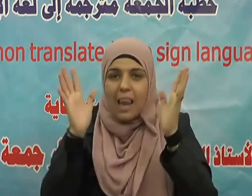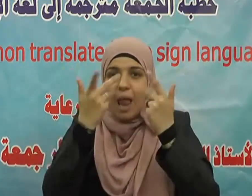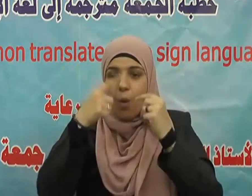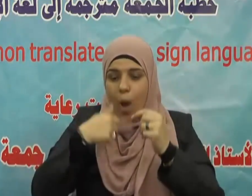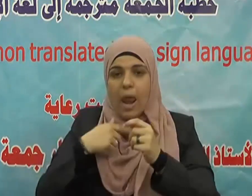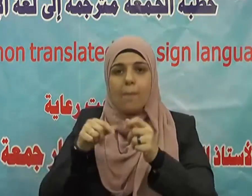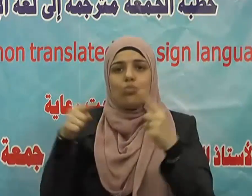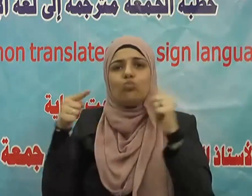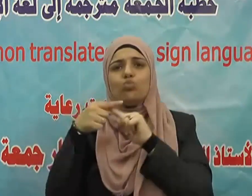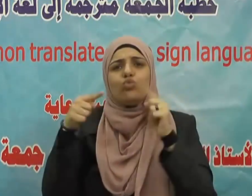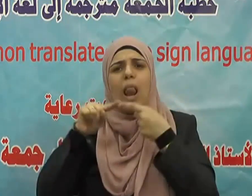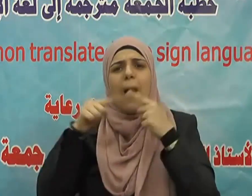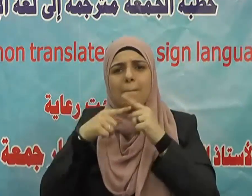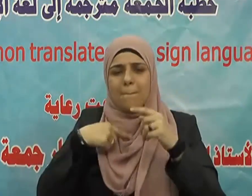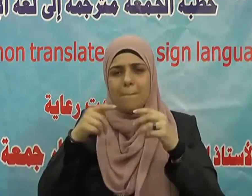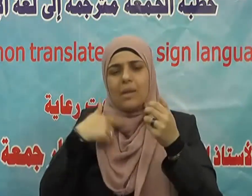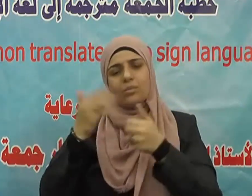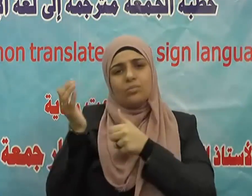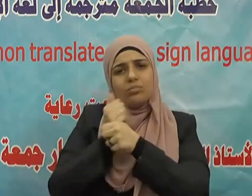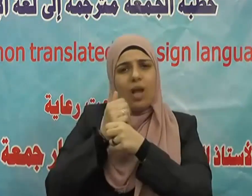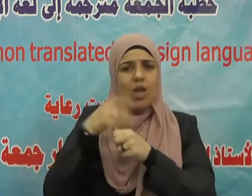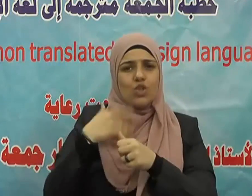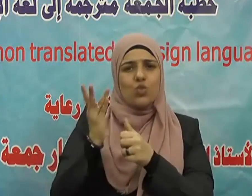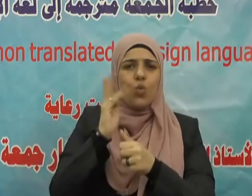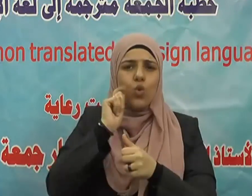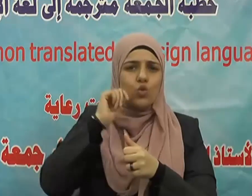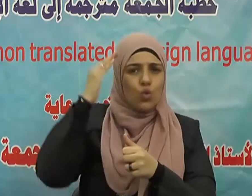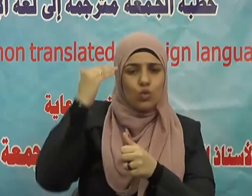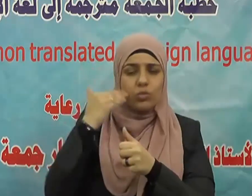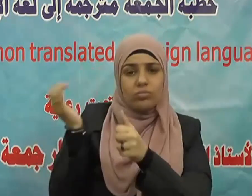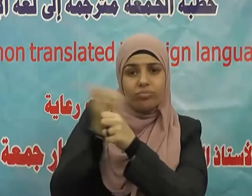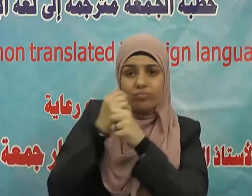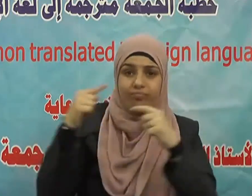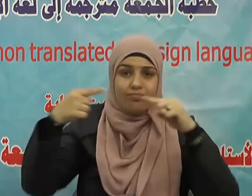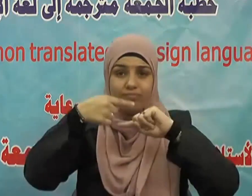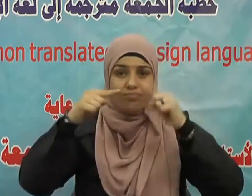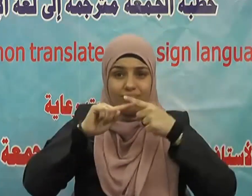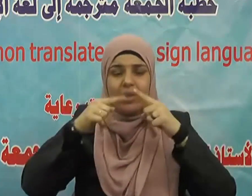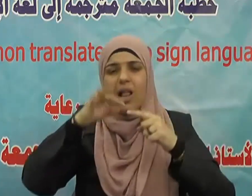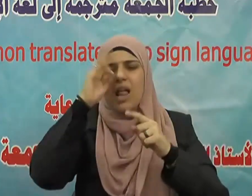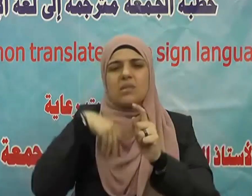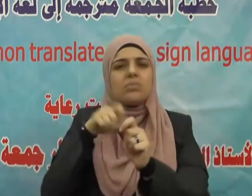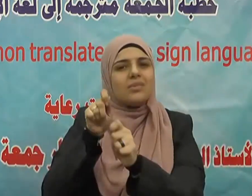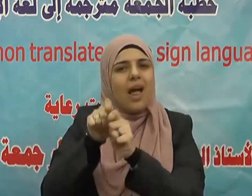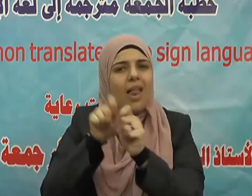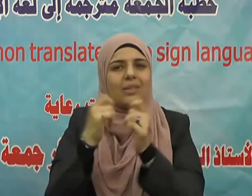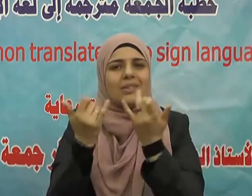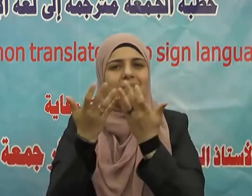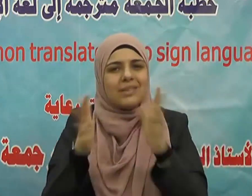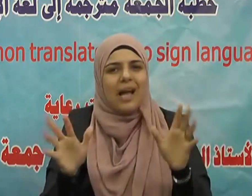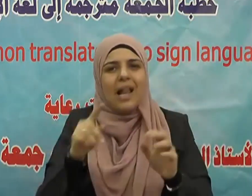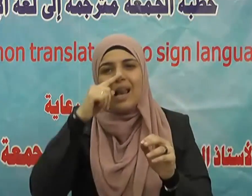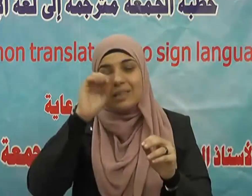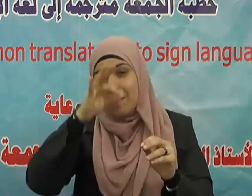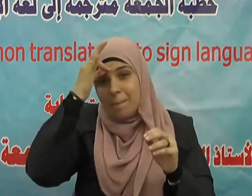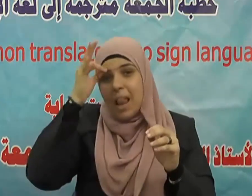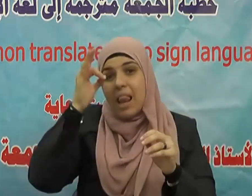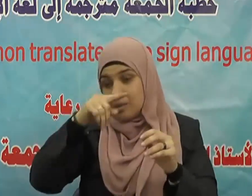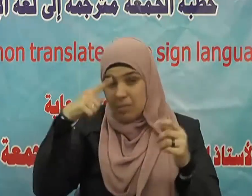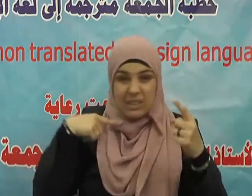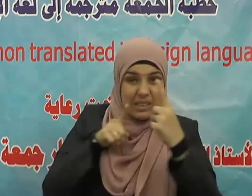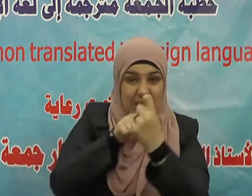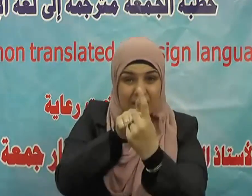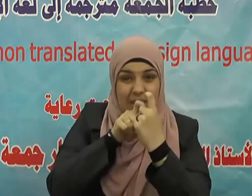المشترك في جو من الألفة والتقارب بعيداً عن التنازع وهو